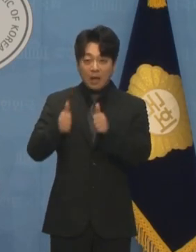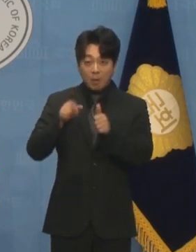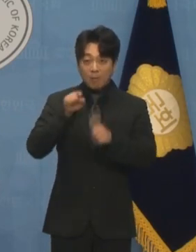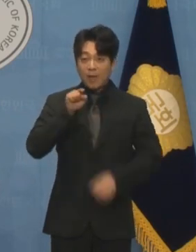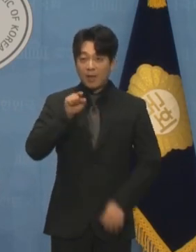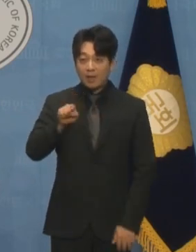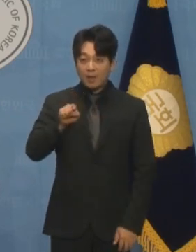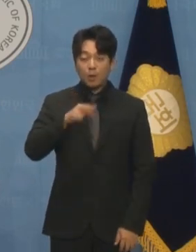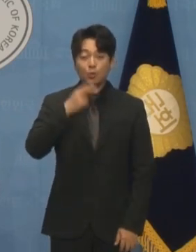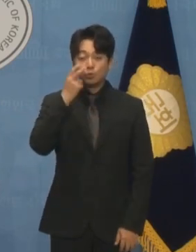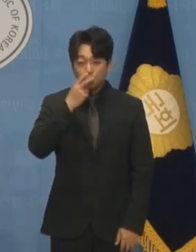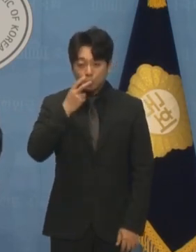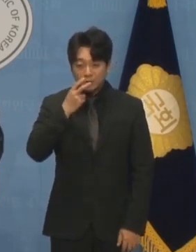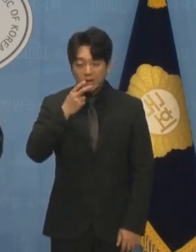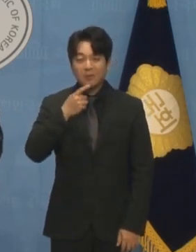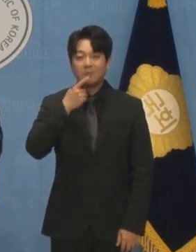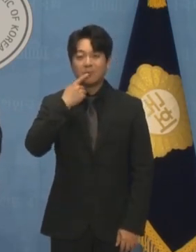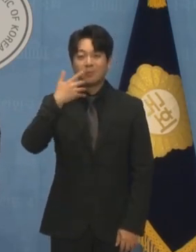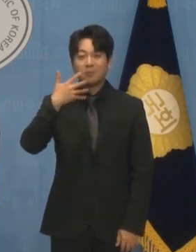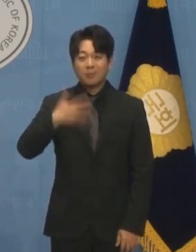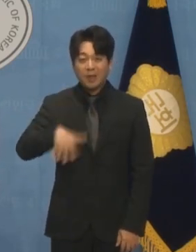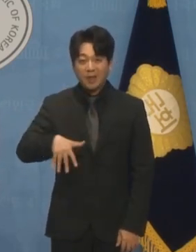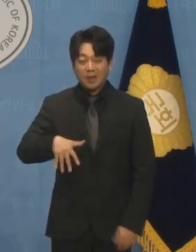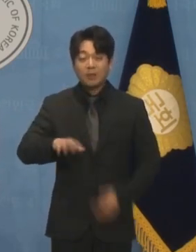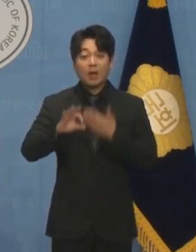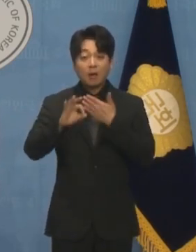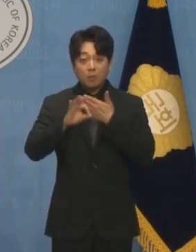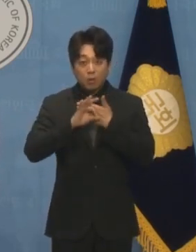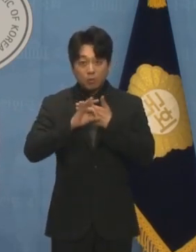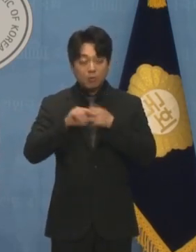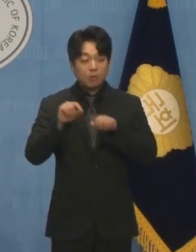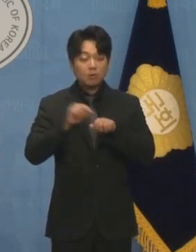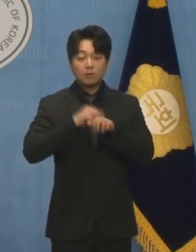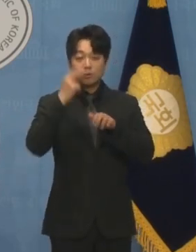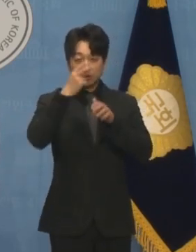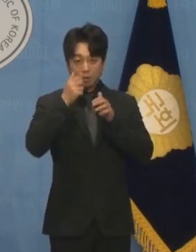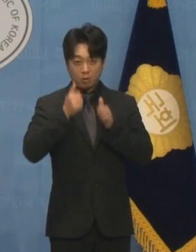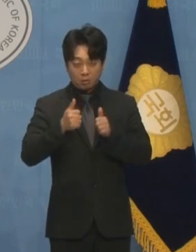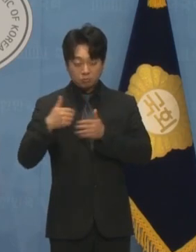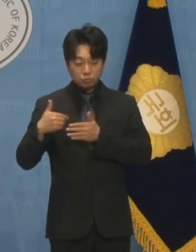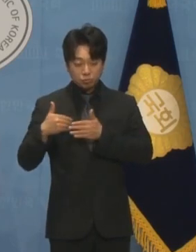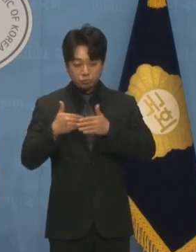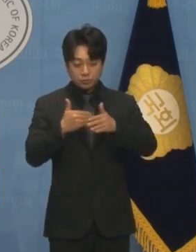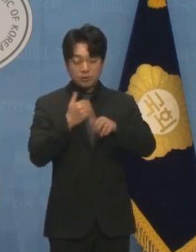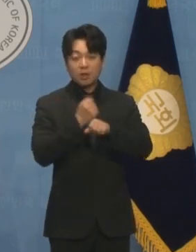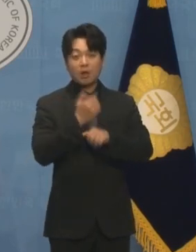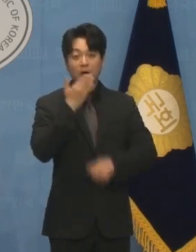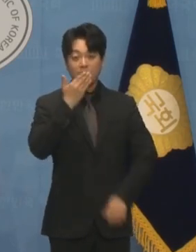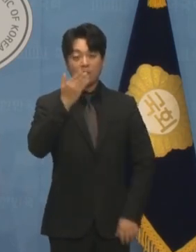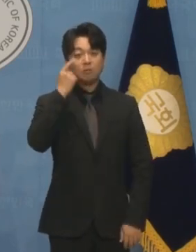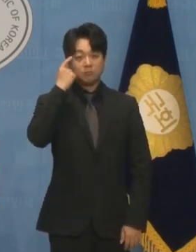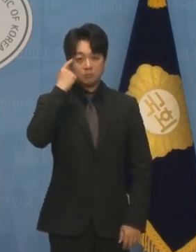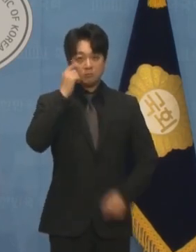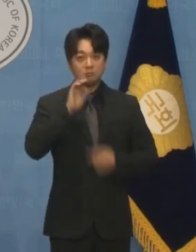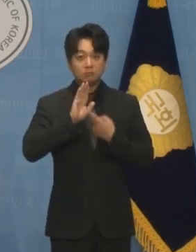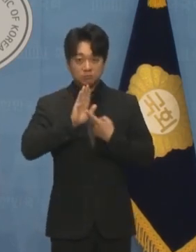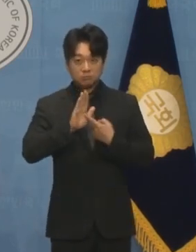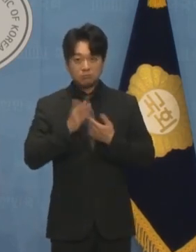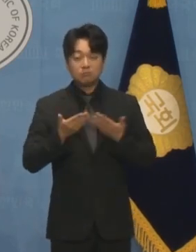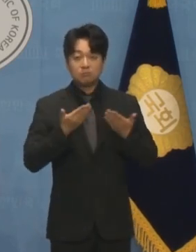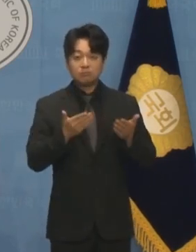미진하다면 정부와 여당이 먼저 나서 특검을 추진하겠다는 입장까지